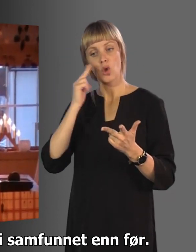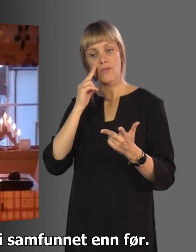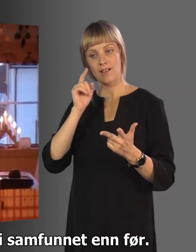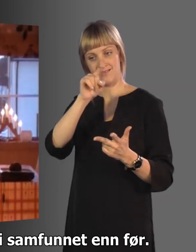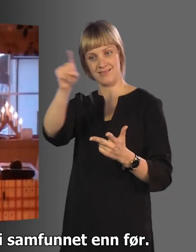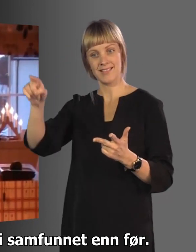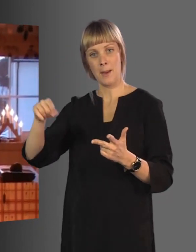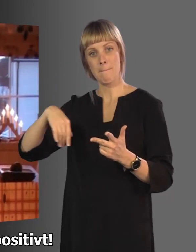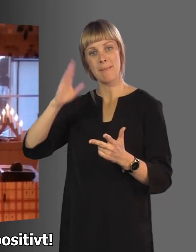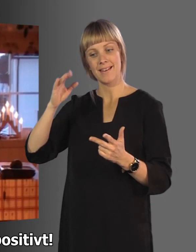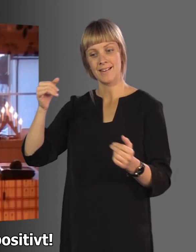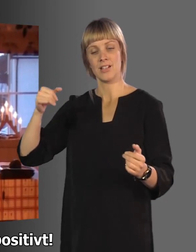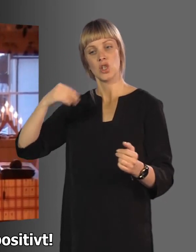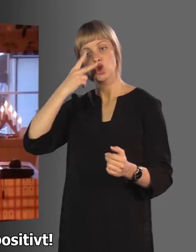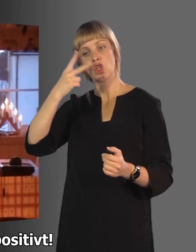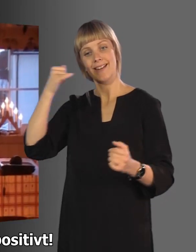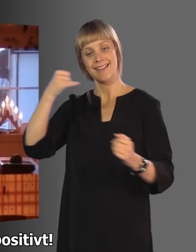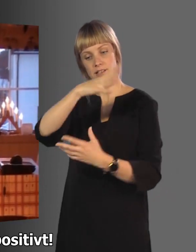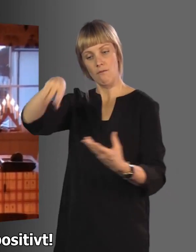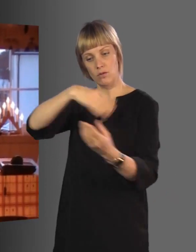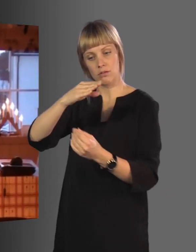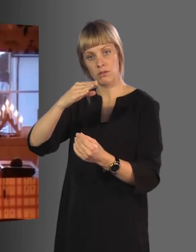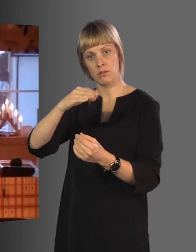enn før. Og det er positivt.